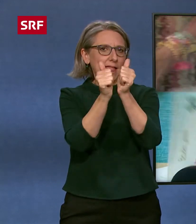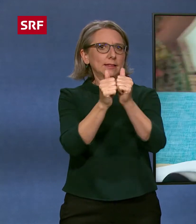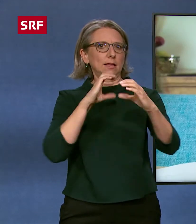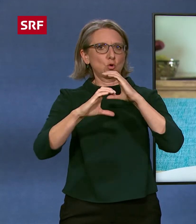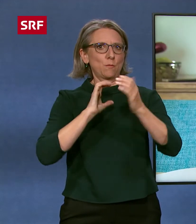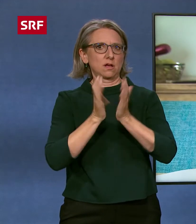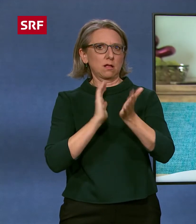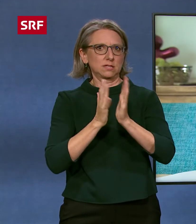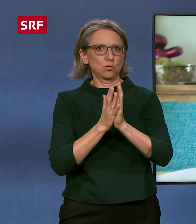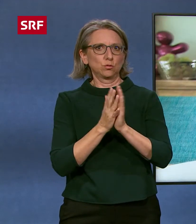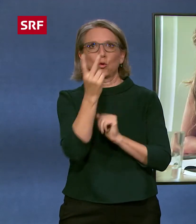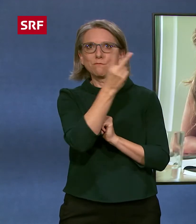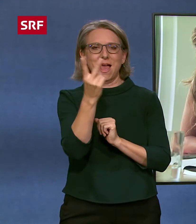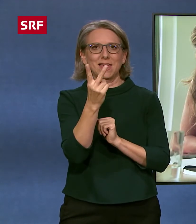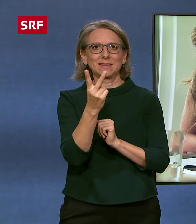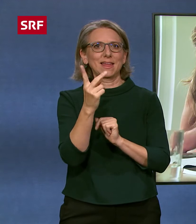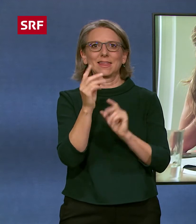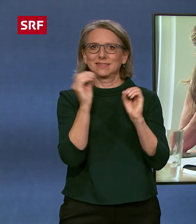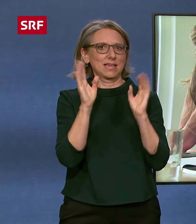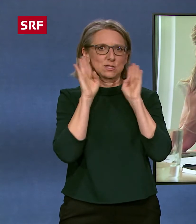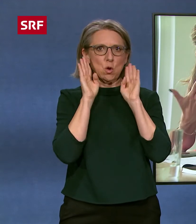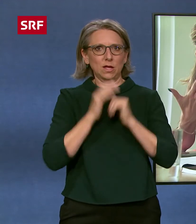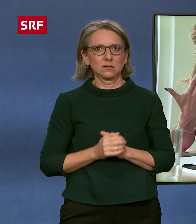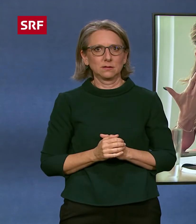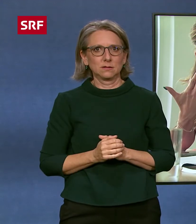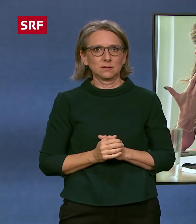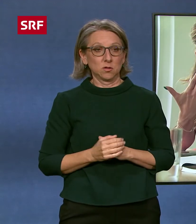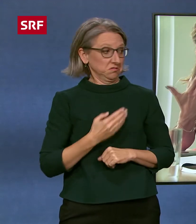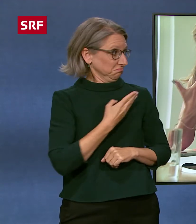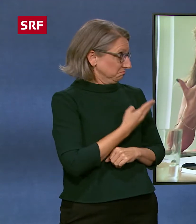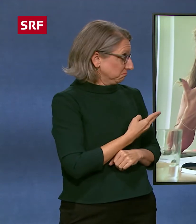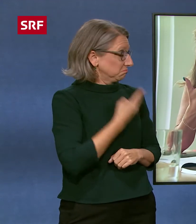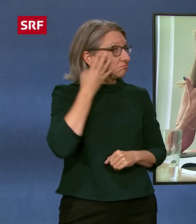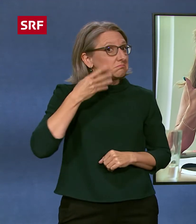beide gar nichts hören. Und das, was sie jetzt gerade machen, ist aber nochmal etwas anderes.